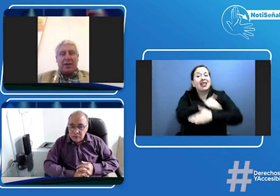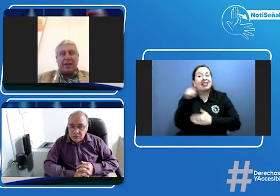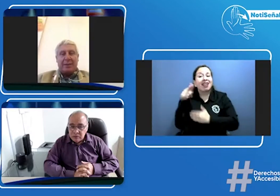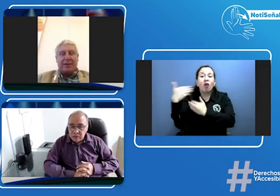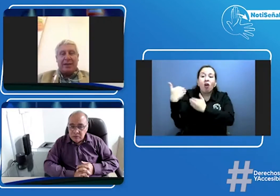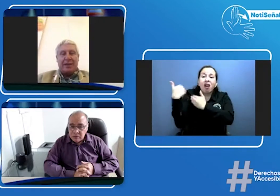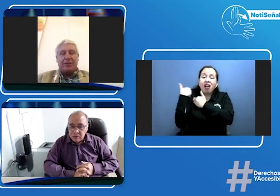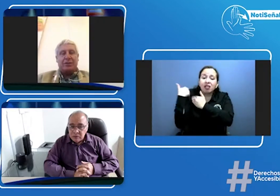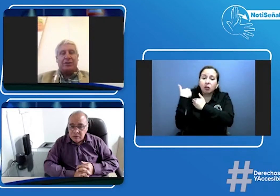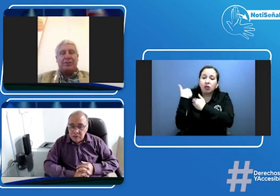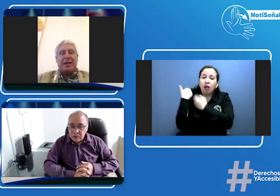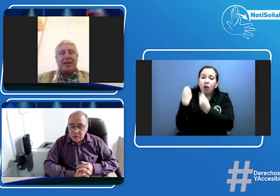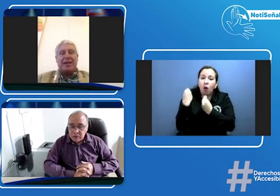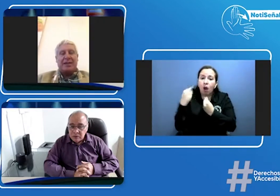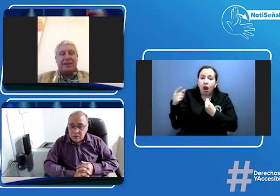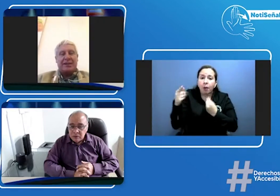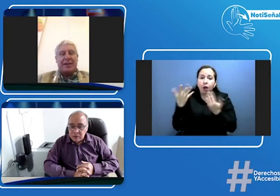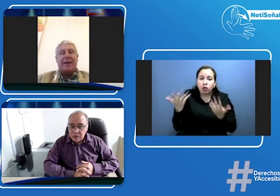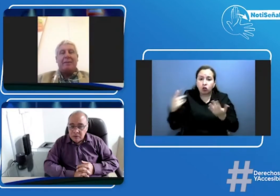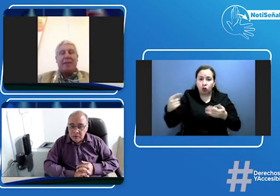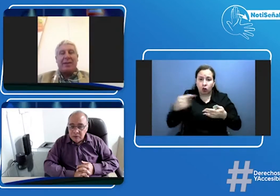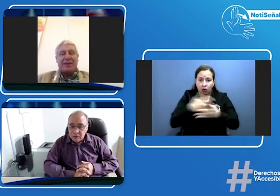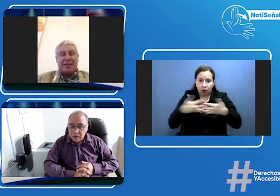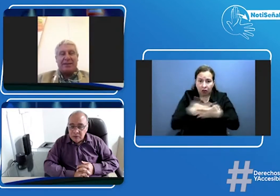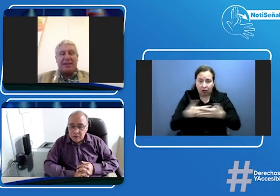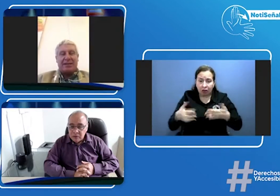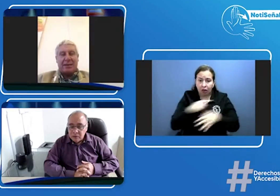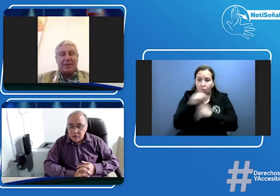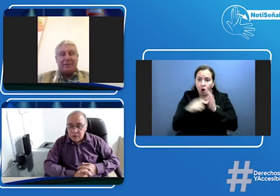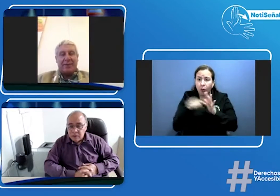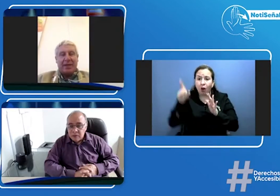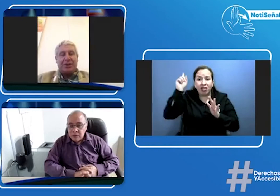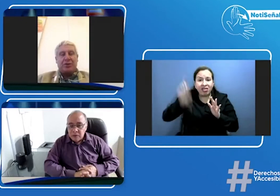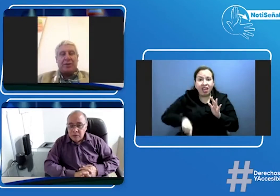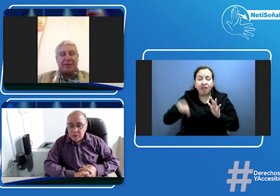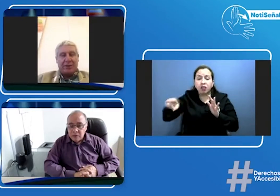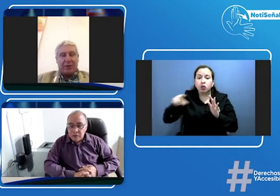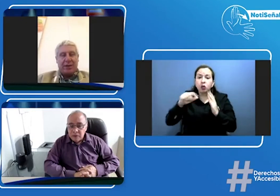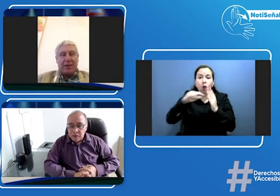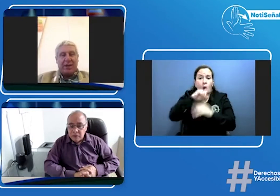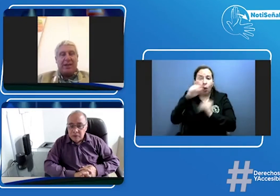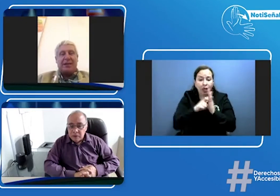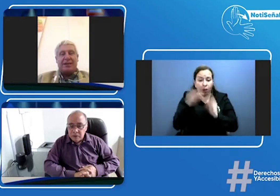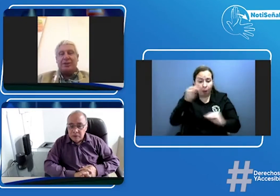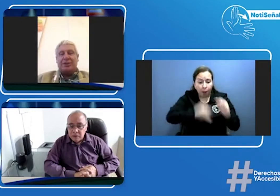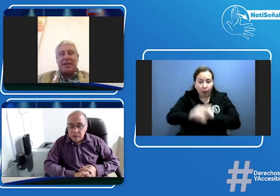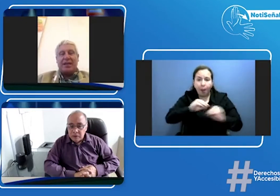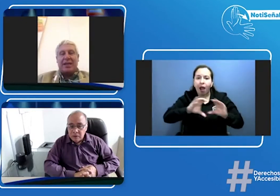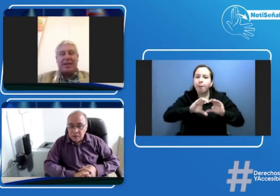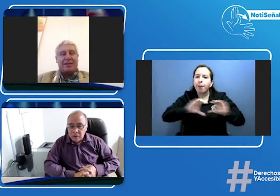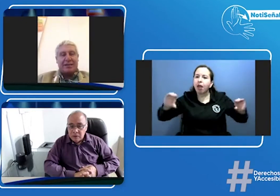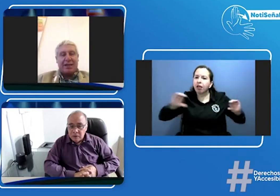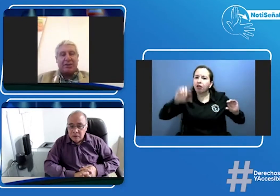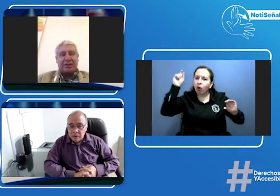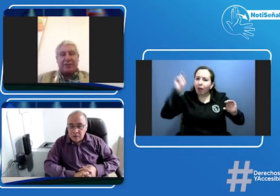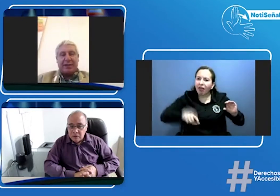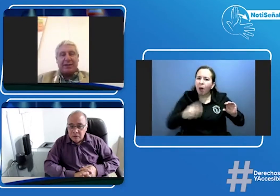reglamentar la resolución para que el CRC parametrice el examen en su plataforma y así no tenga que rechazar los aspirantes